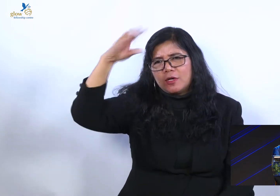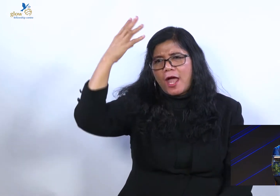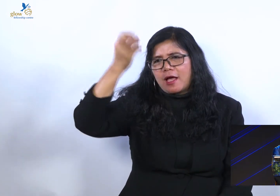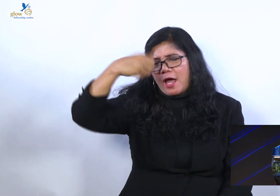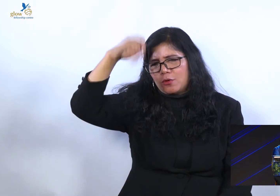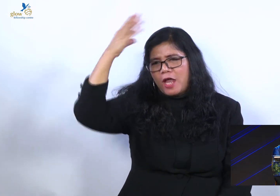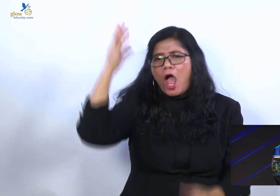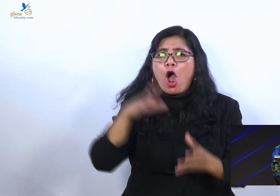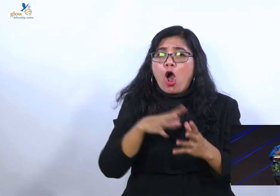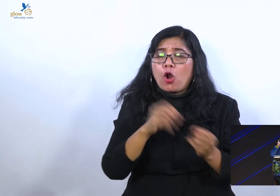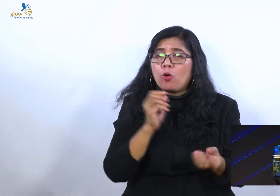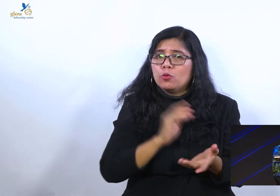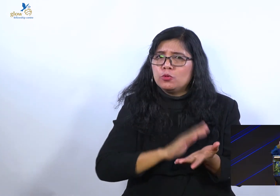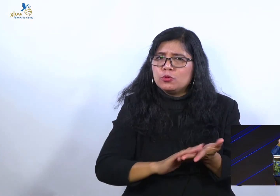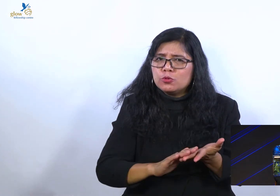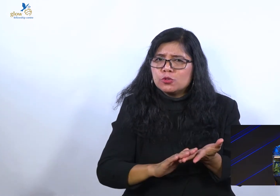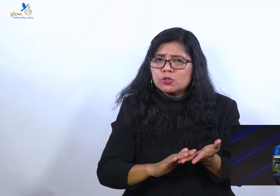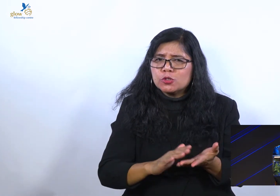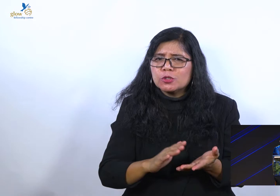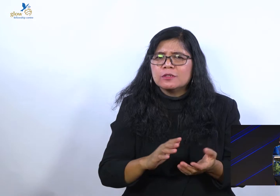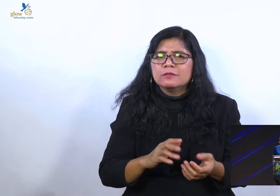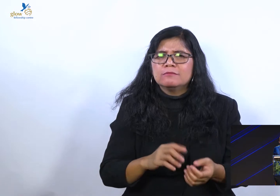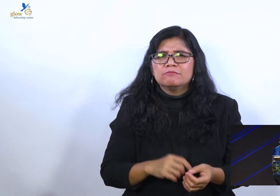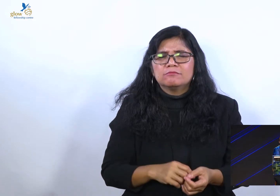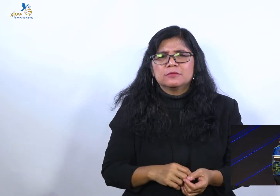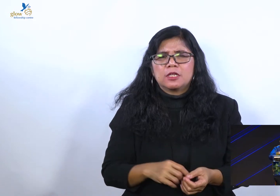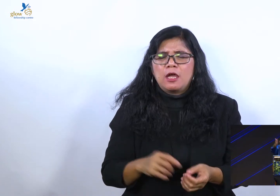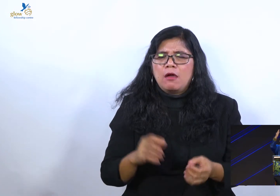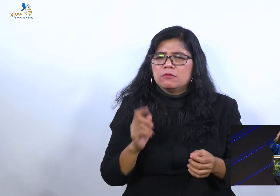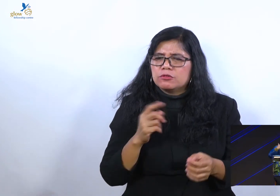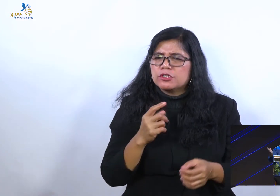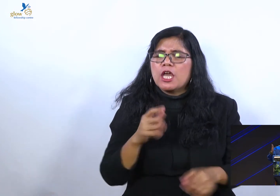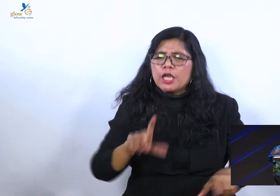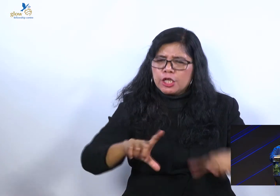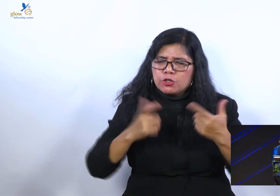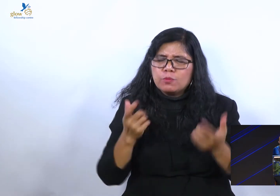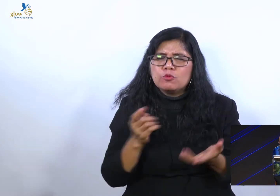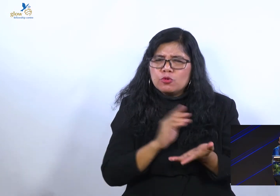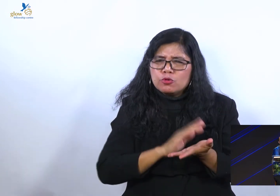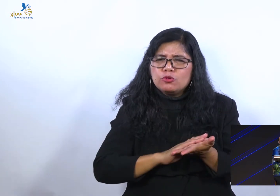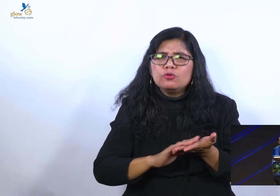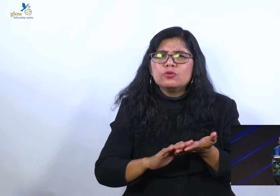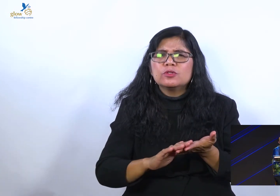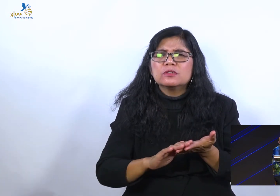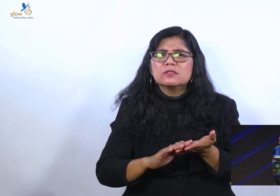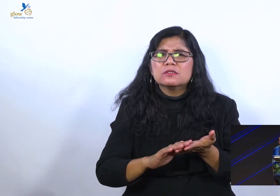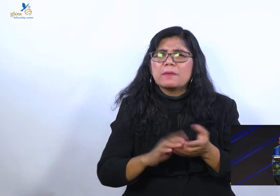Orang karismatik memang dengan bangga menekankan tentang kekudusan. Kita berbeda. Silahkan.